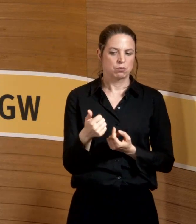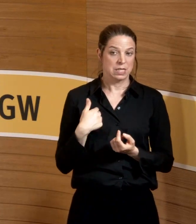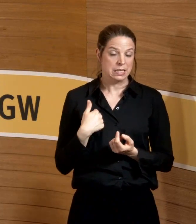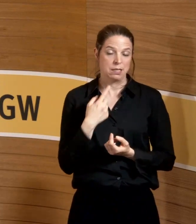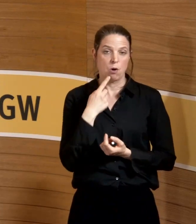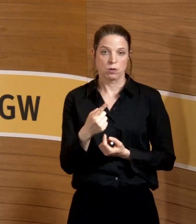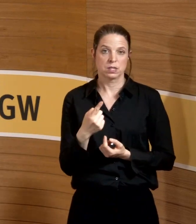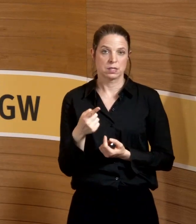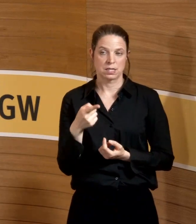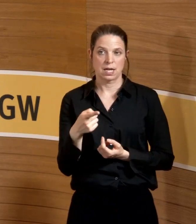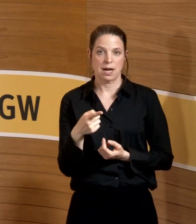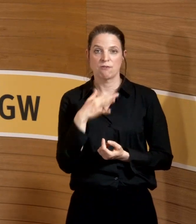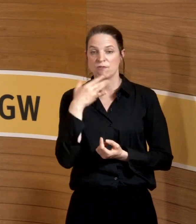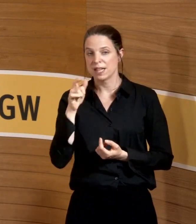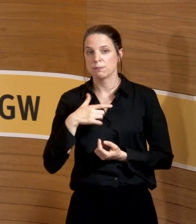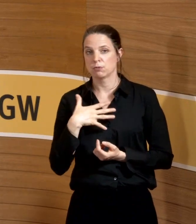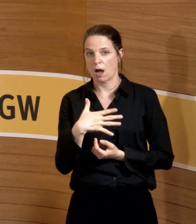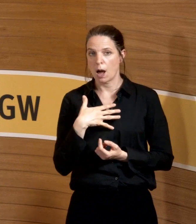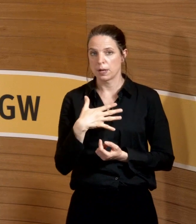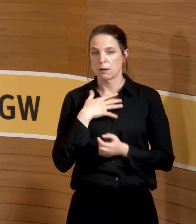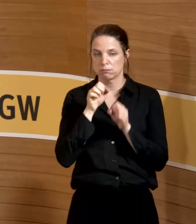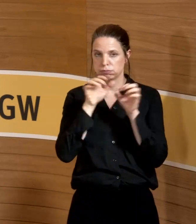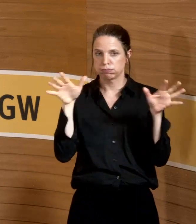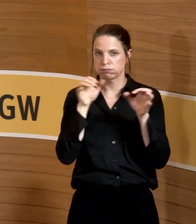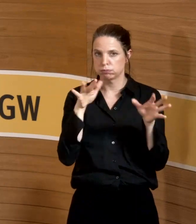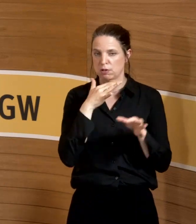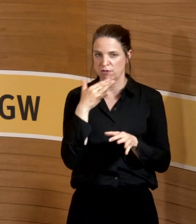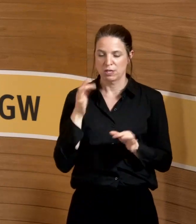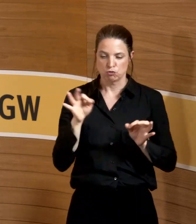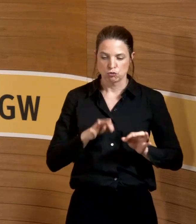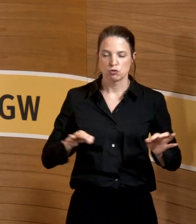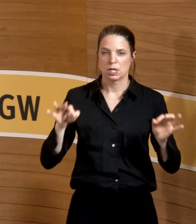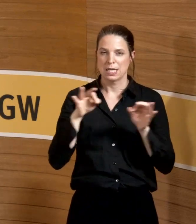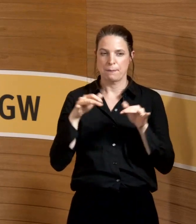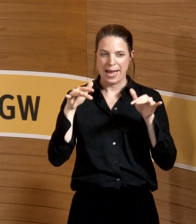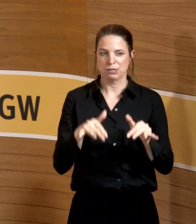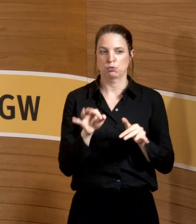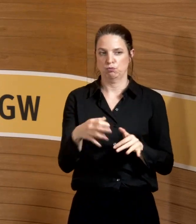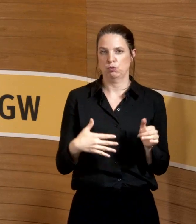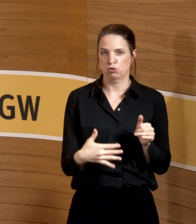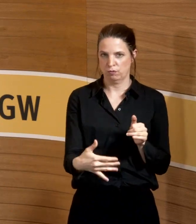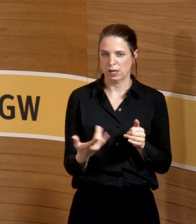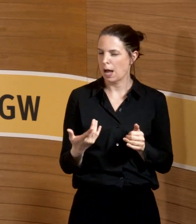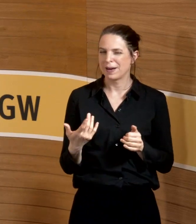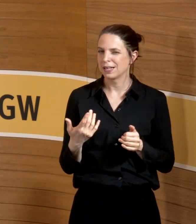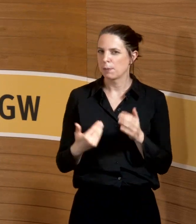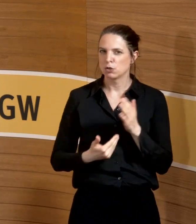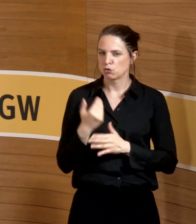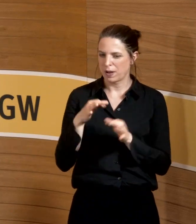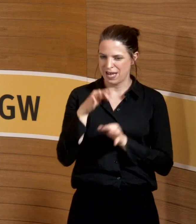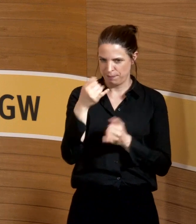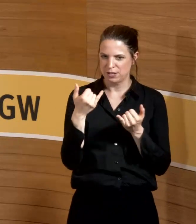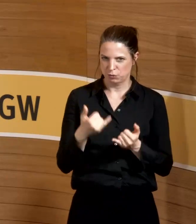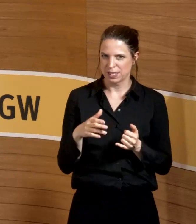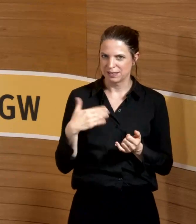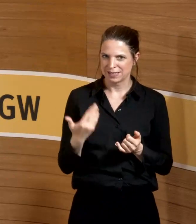propagiert, da atmen die Leute ja wild die Narkosegase ab. Und das sind ganz schlimme Expositionen. Und ich meine, da laufen neue Messungen.